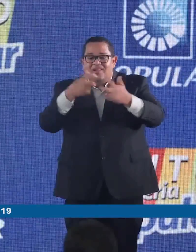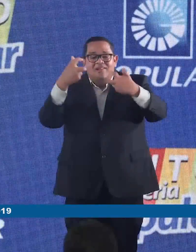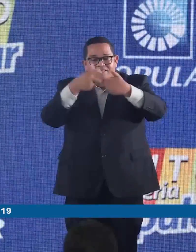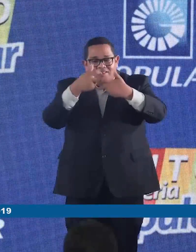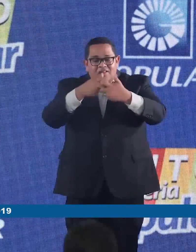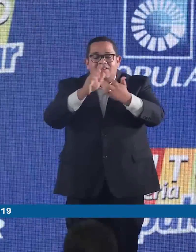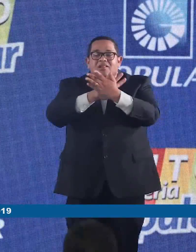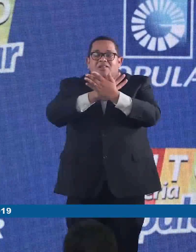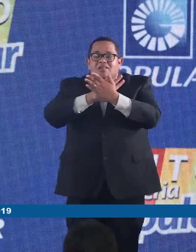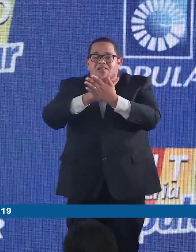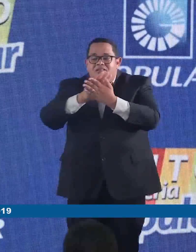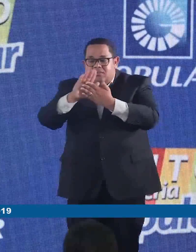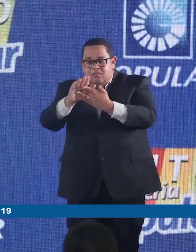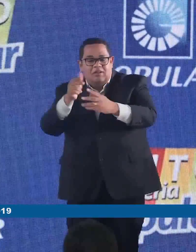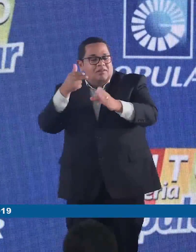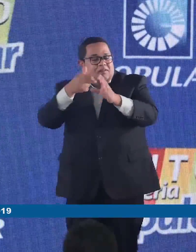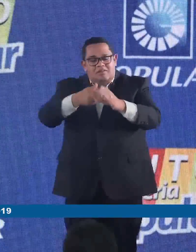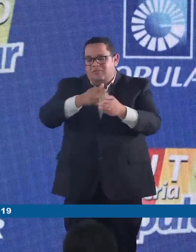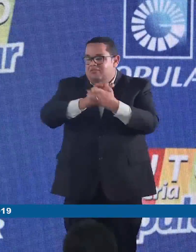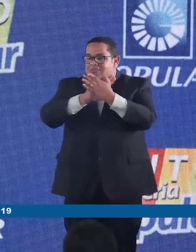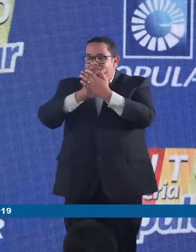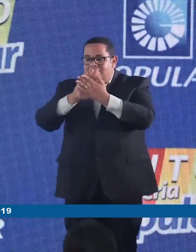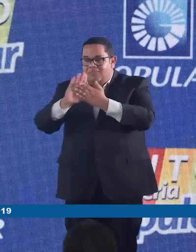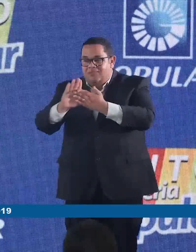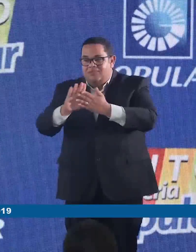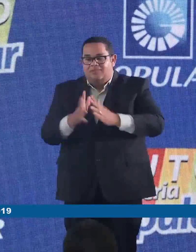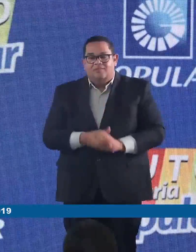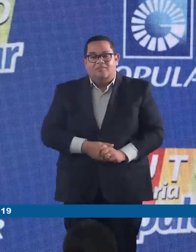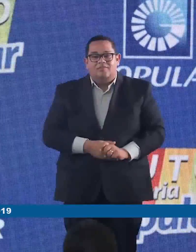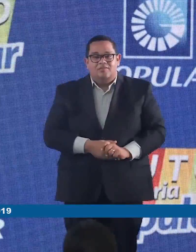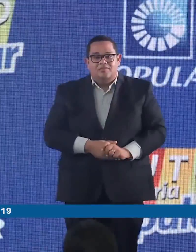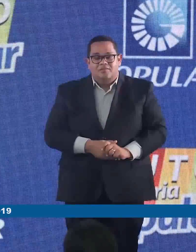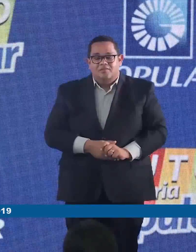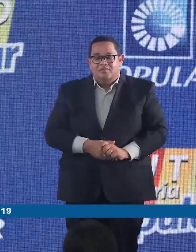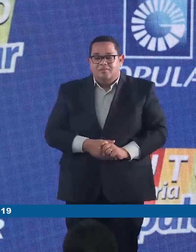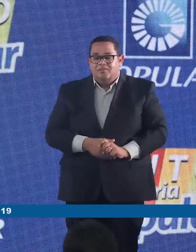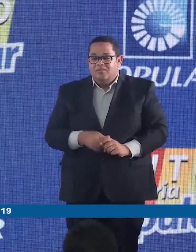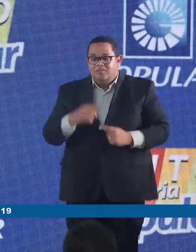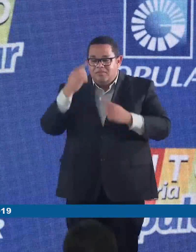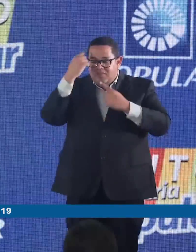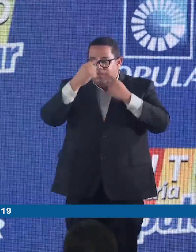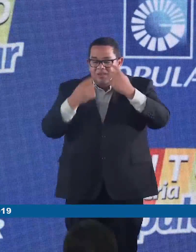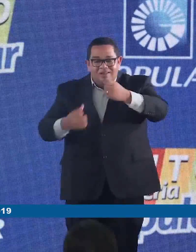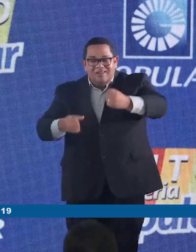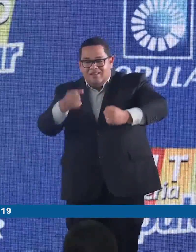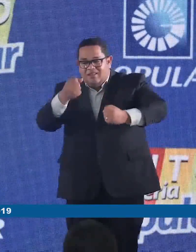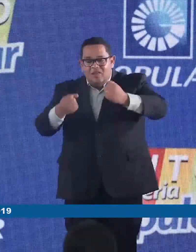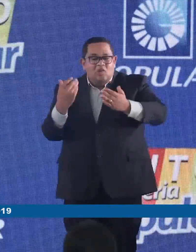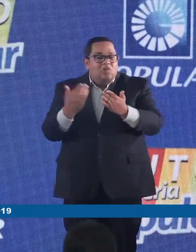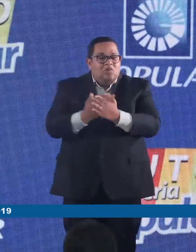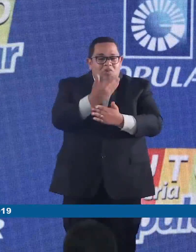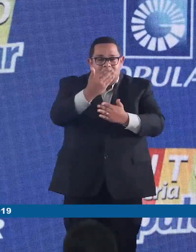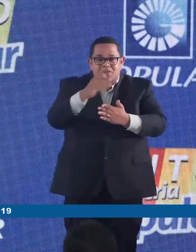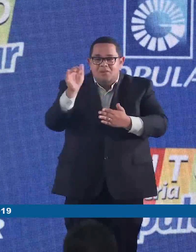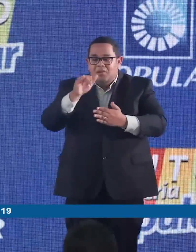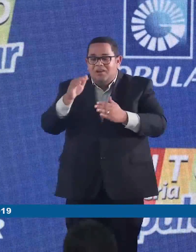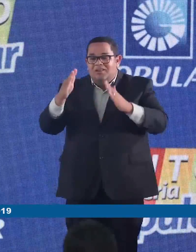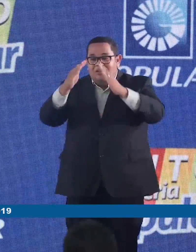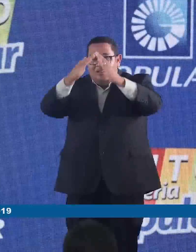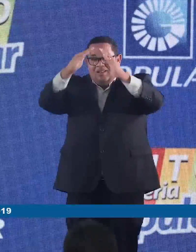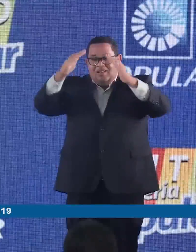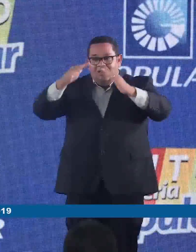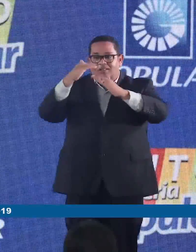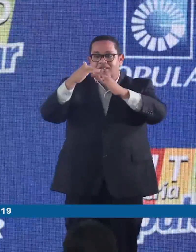para la movilidad sostenible mediante vehículos nuevos, paneles solares y electrodomésticos de bajo